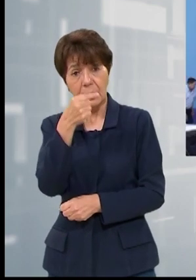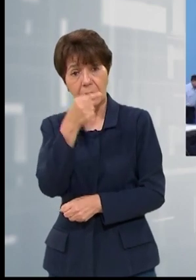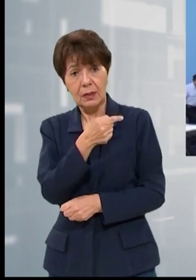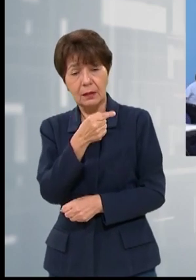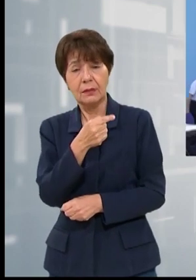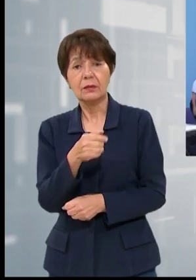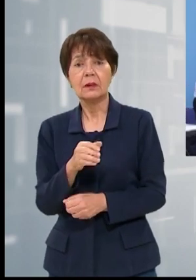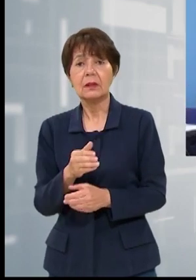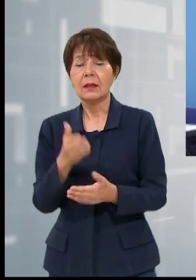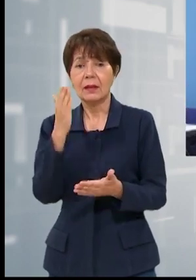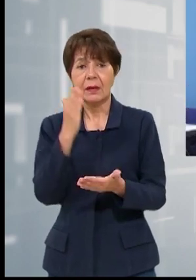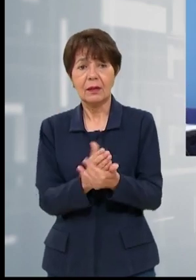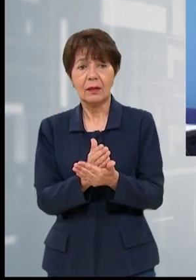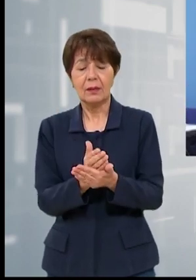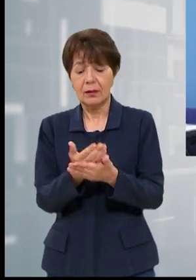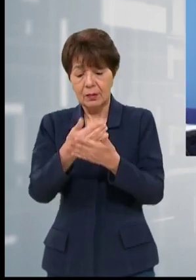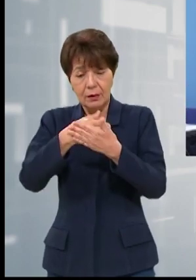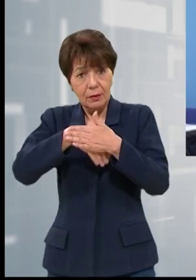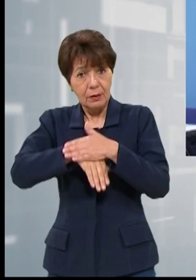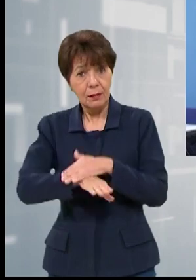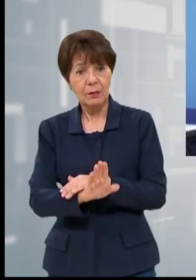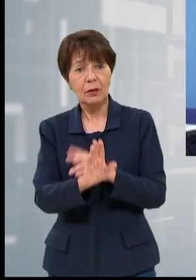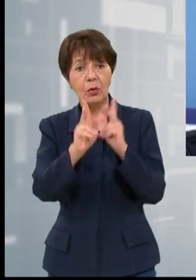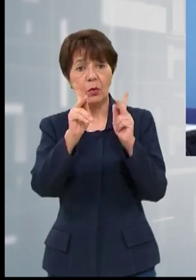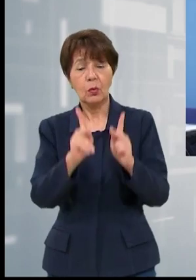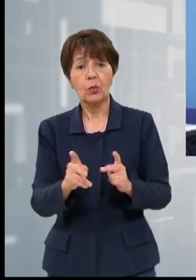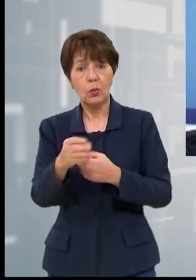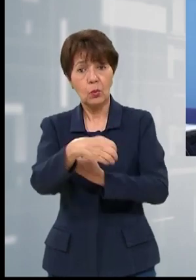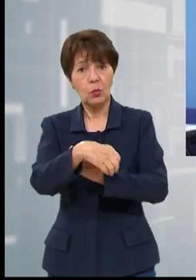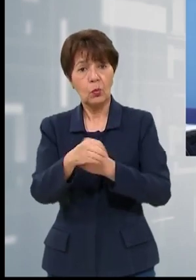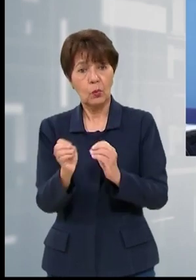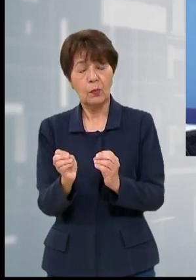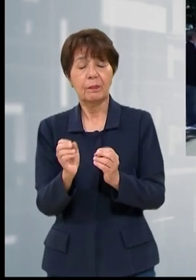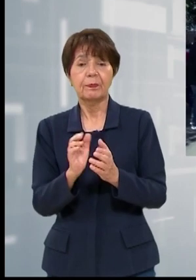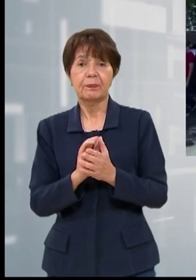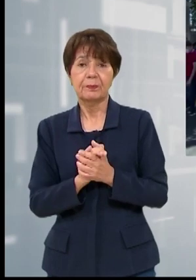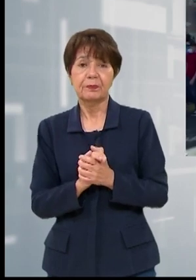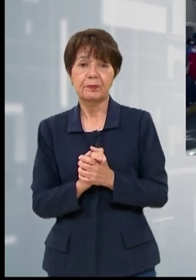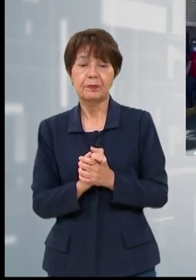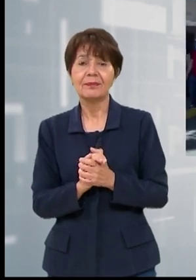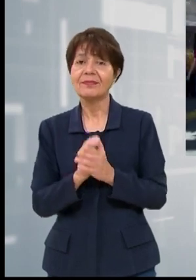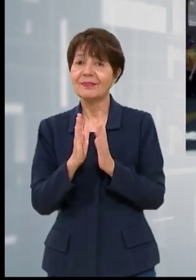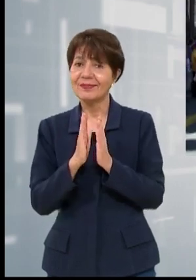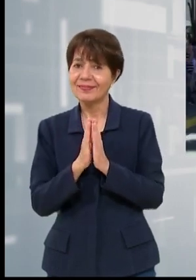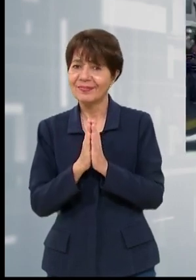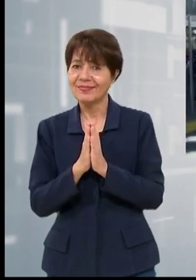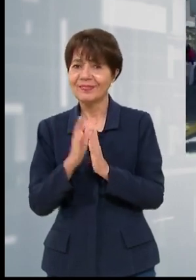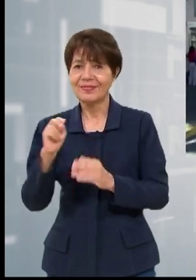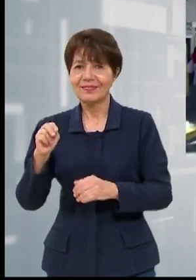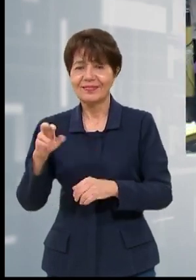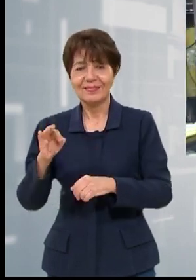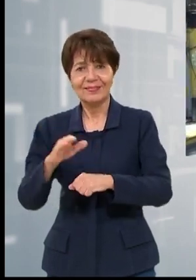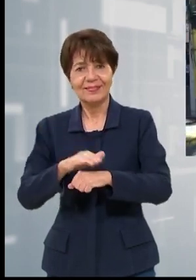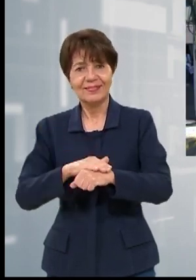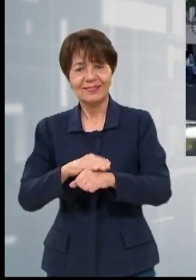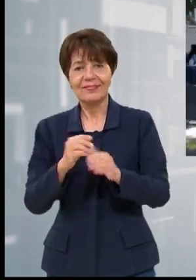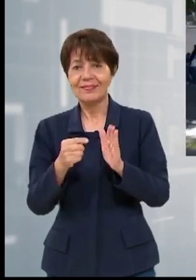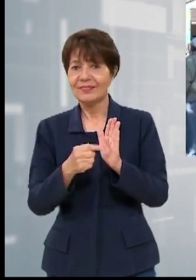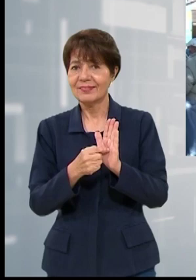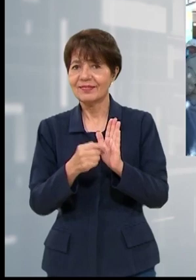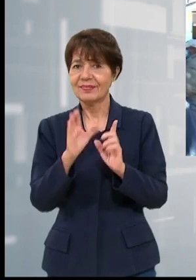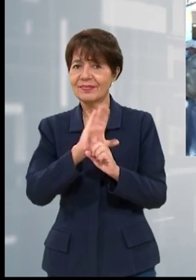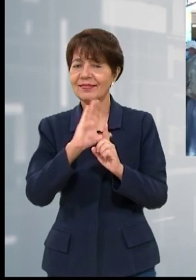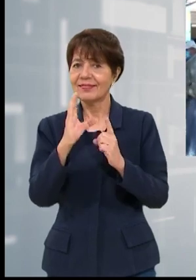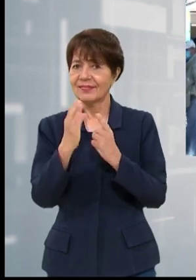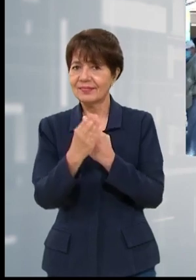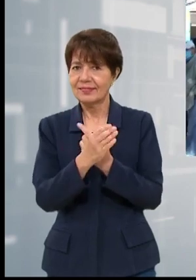parecer ha impedido el ingreso de este personal al plantel del SANA-A. Desde Suyapa Medios y Notifides le invitamos a que juntos